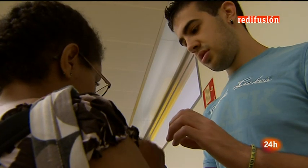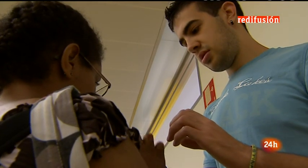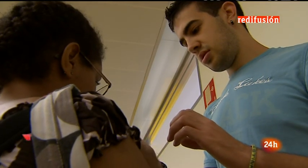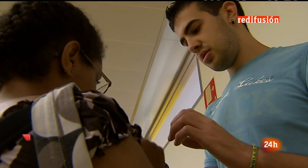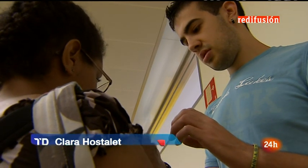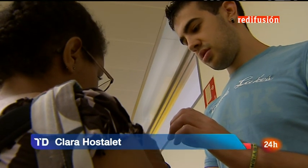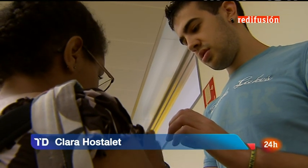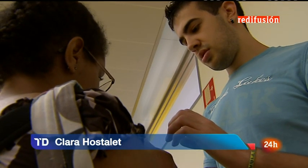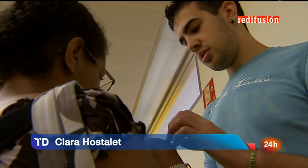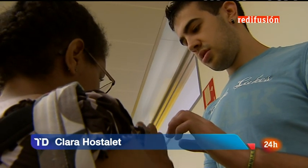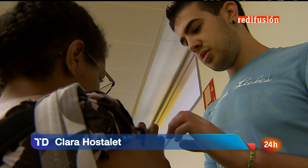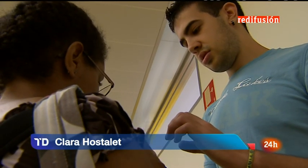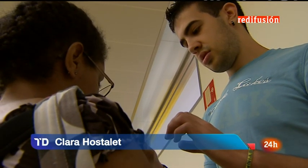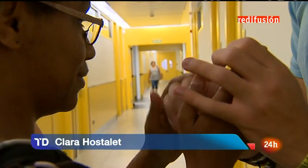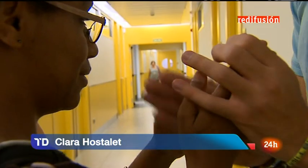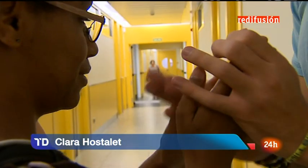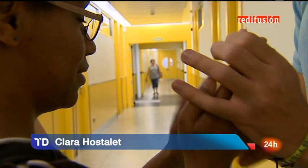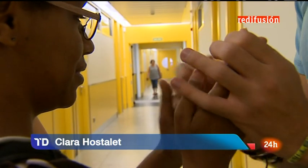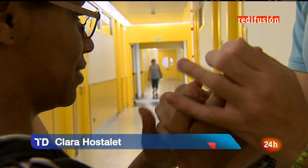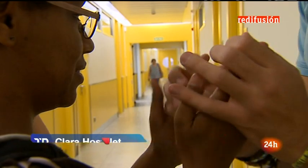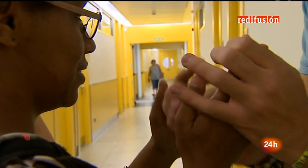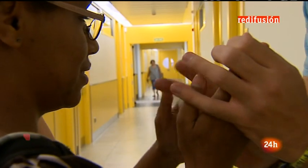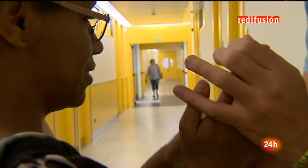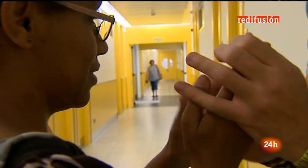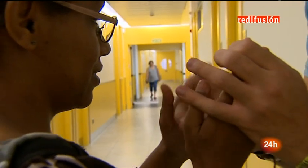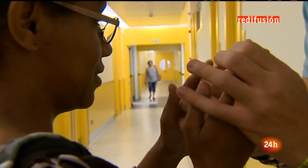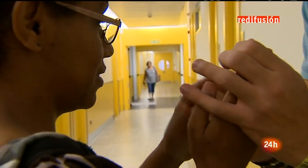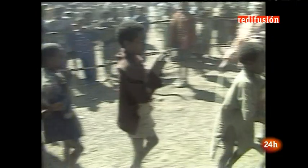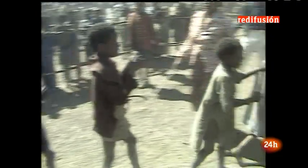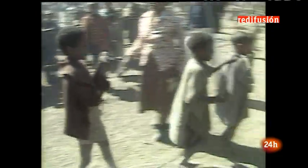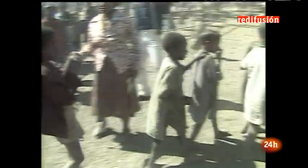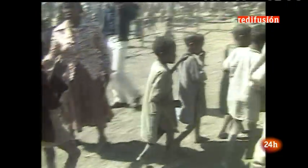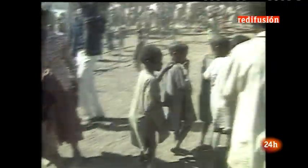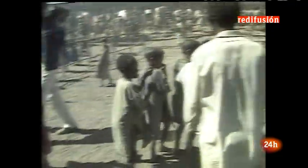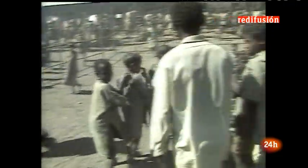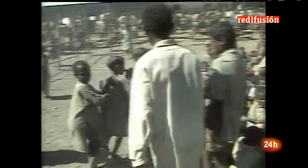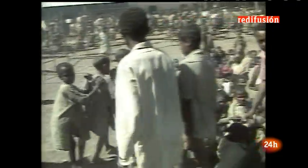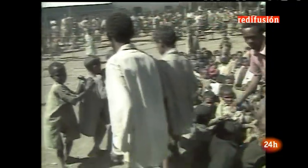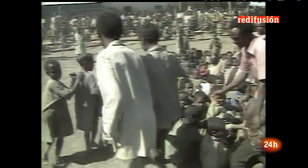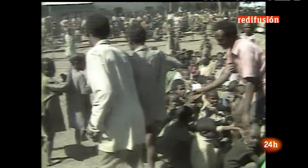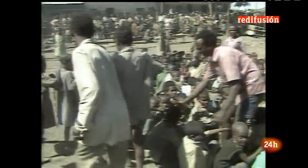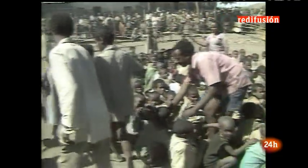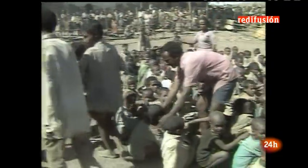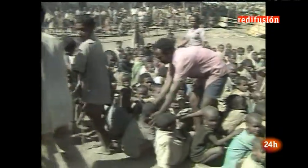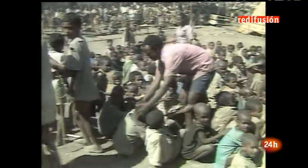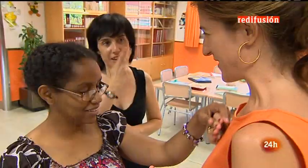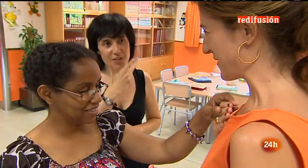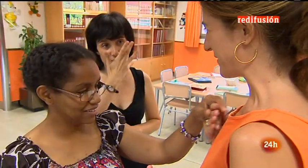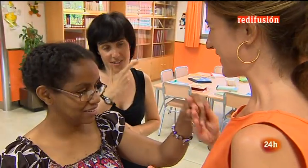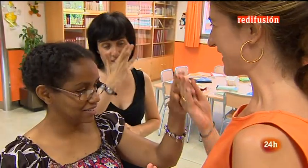planes de futuro como educadora especial. Su presente, dice, se lo debe a su madre, quien le rescató de un orfanato de Etiopía. Nos despedimos de ella,